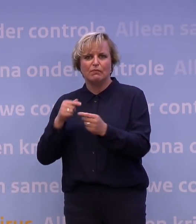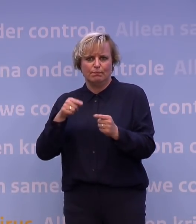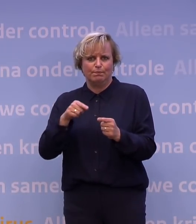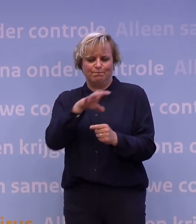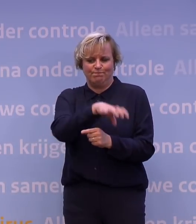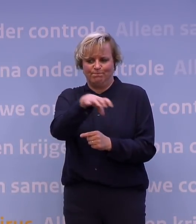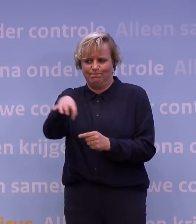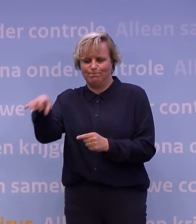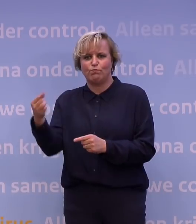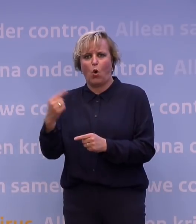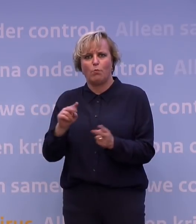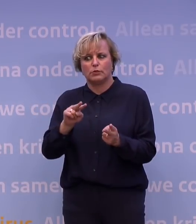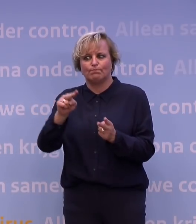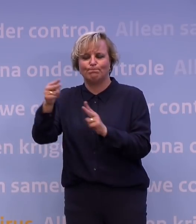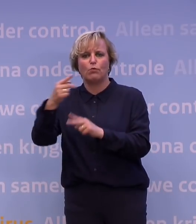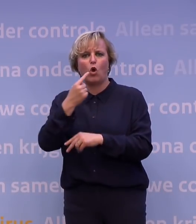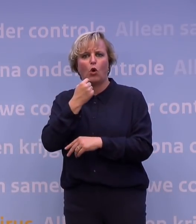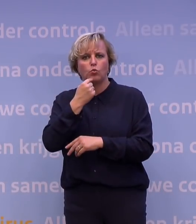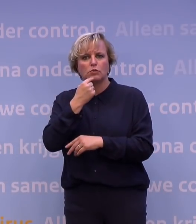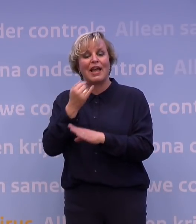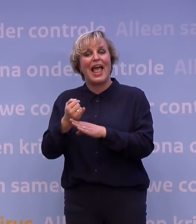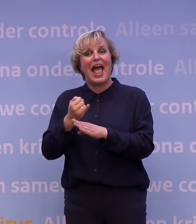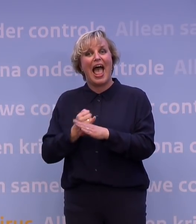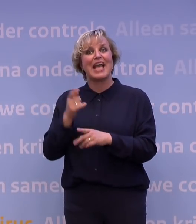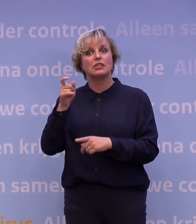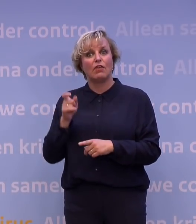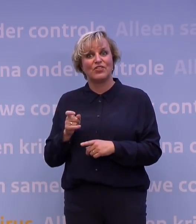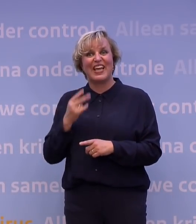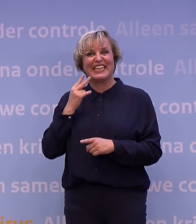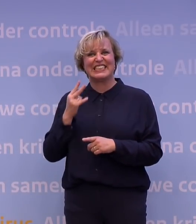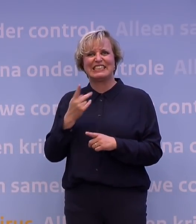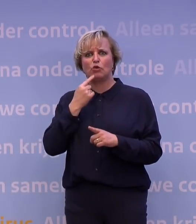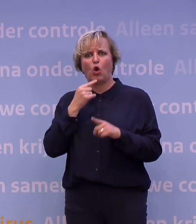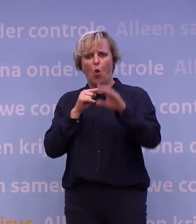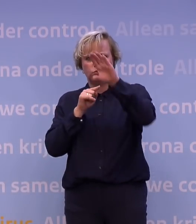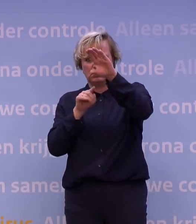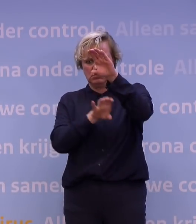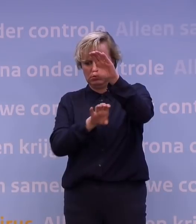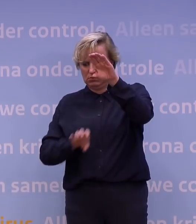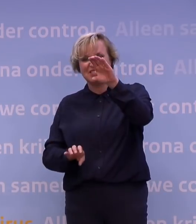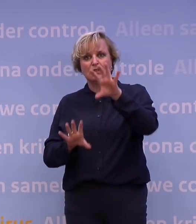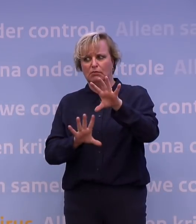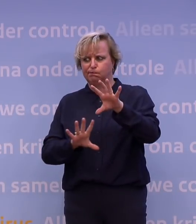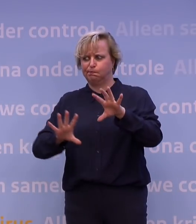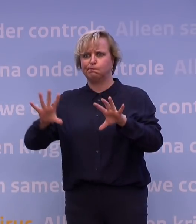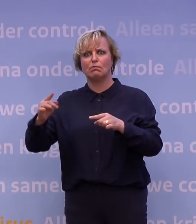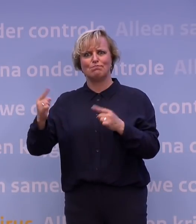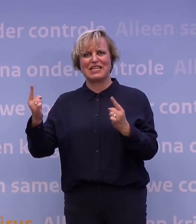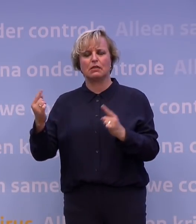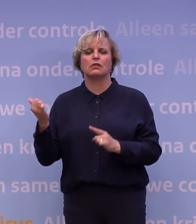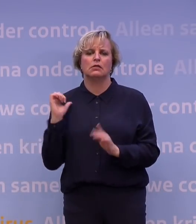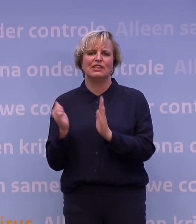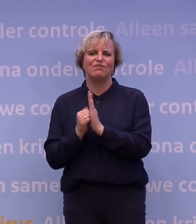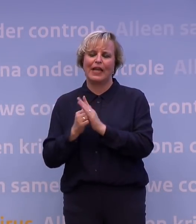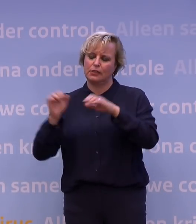gaan, zagen we eigenlijk eind van de week dat die kaart van Nederland over een breder front rood kleurt. En toen hebben we dit weekend de knoop doorgehakt en gezegd